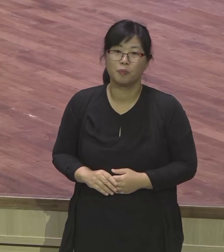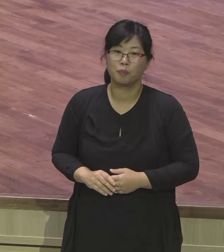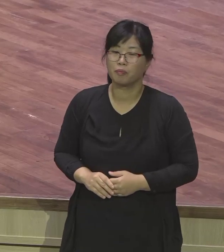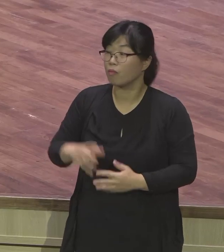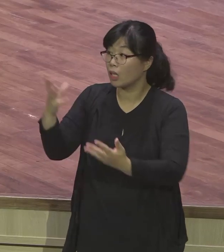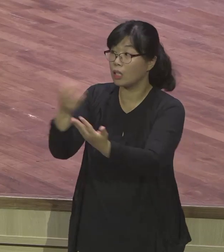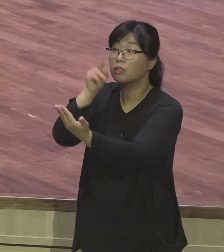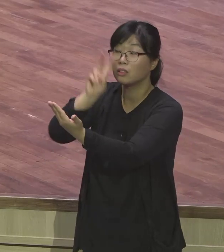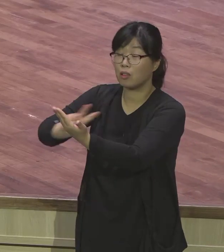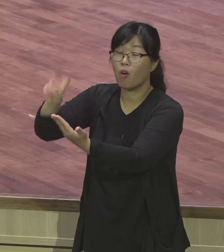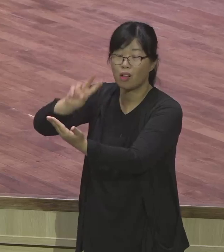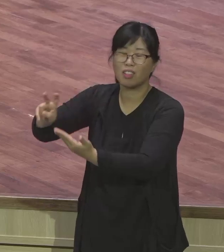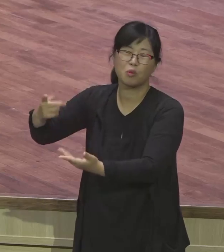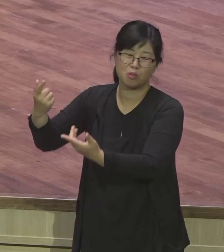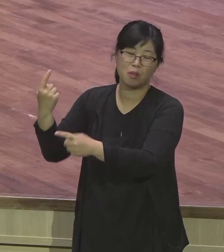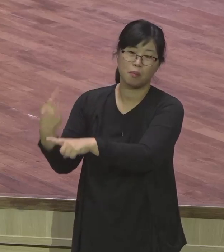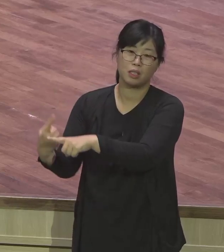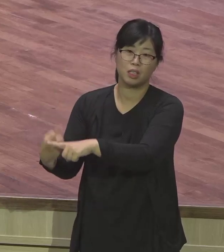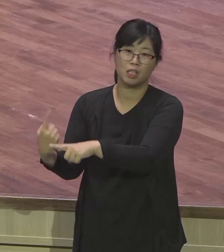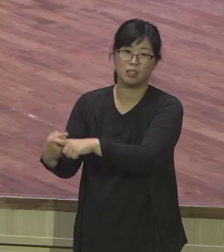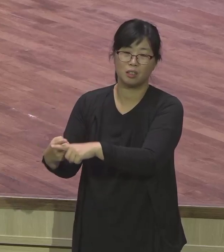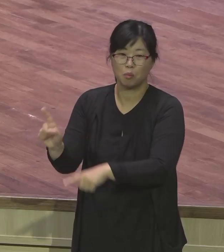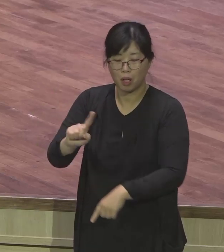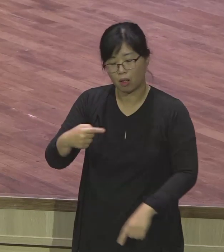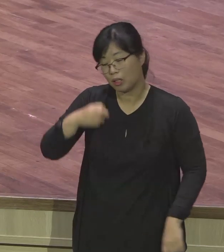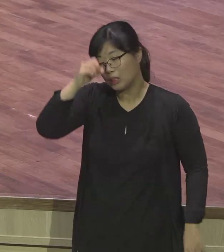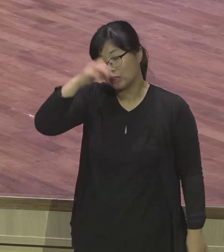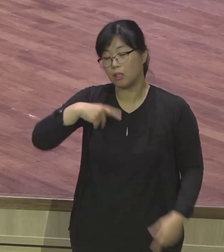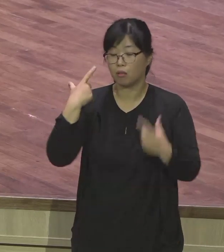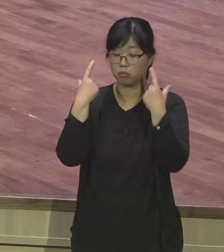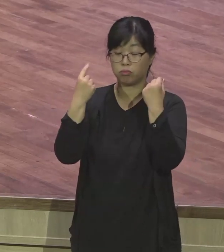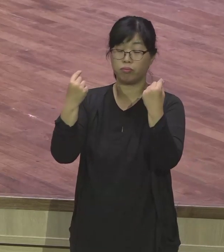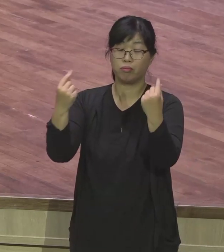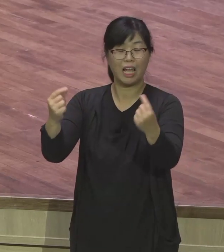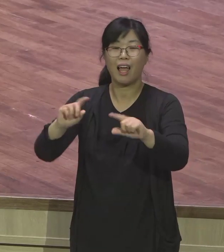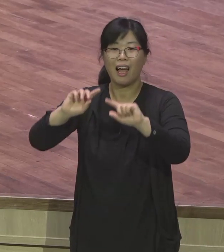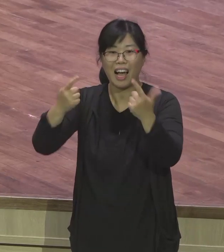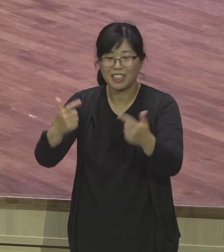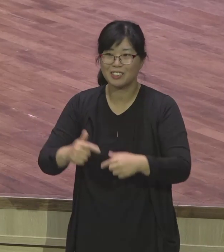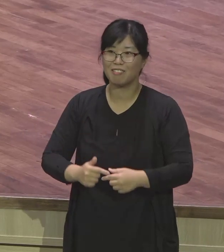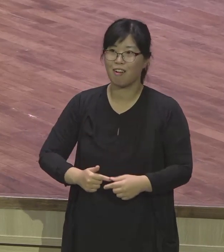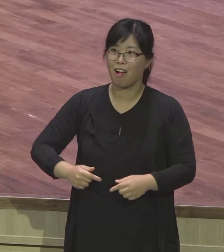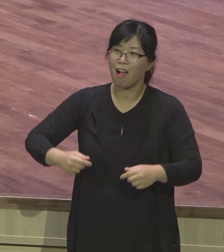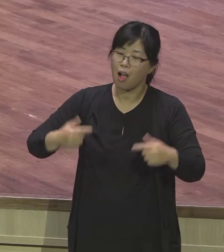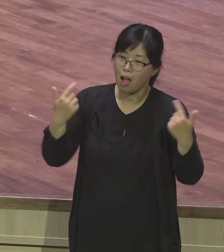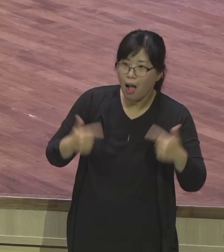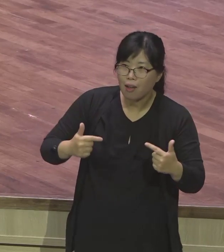막 계속 살아나고 계속 차고 넘치고 아멘 힘을 얻고